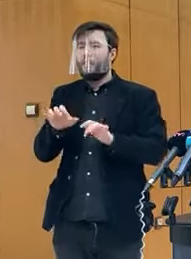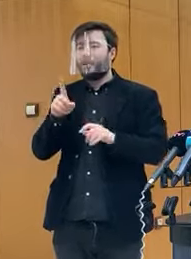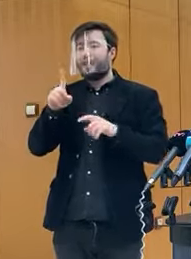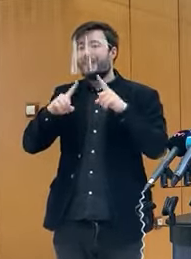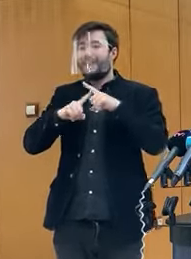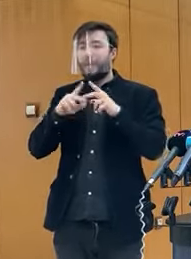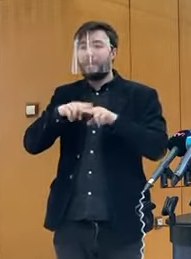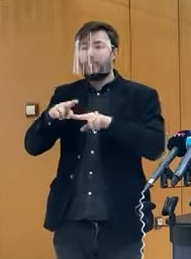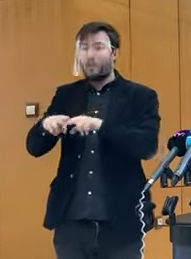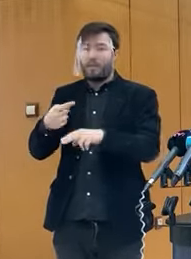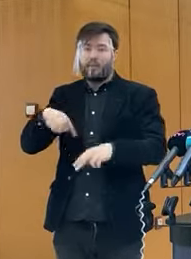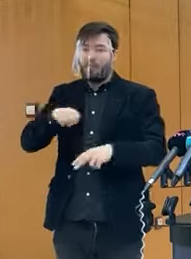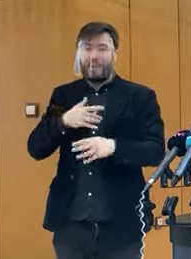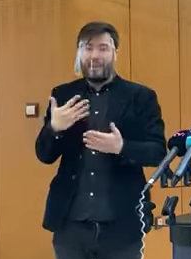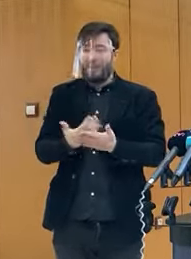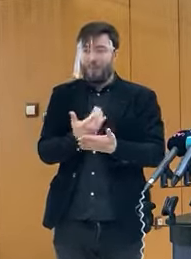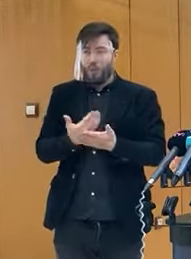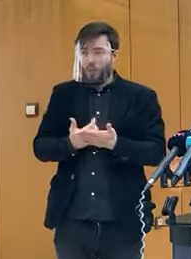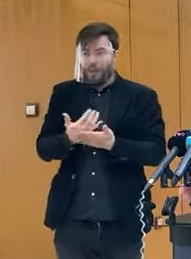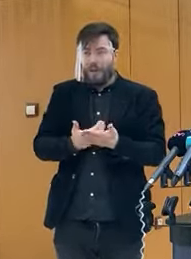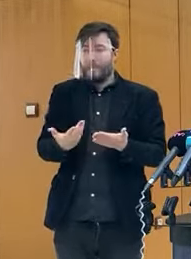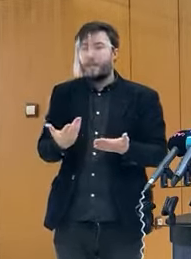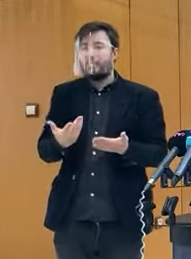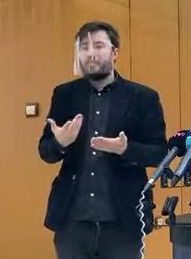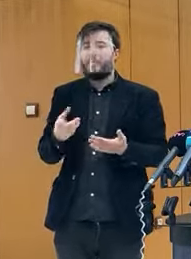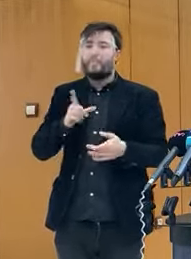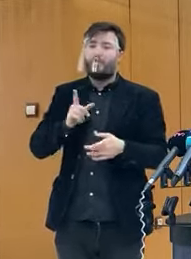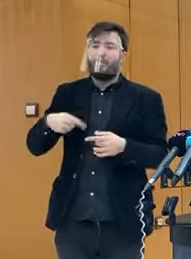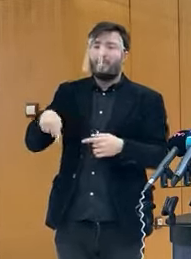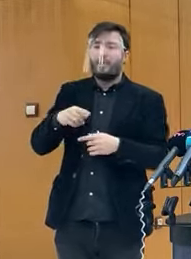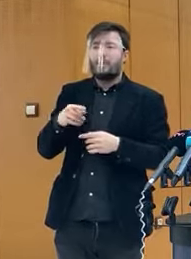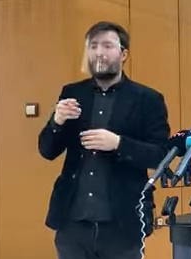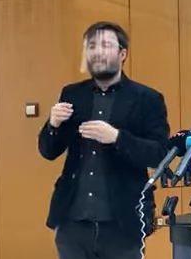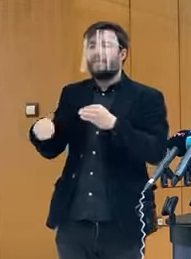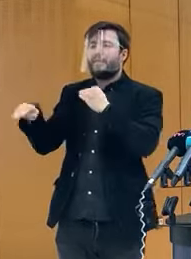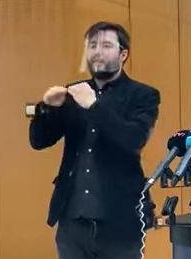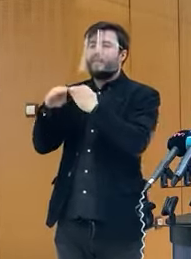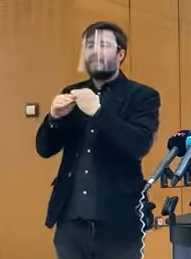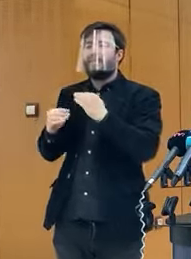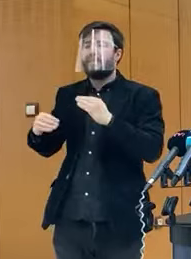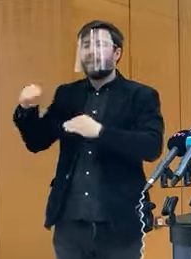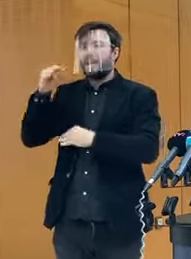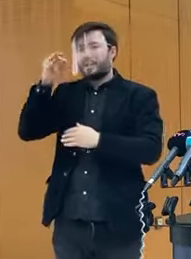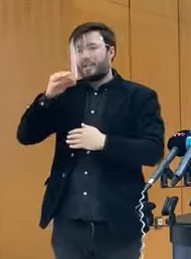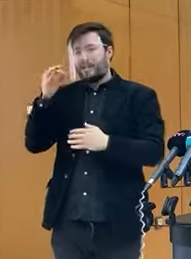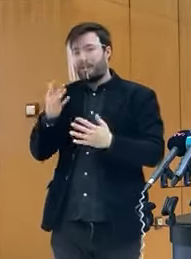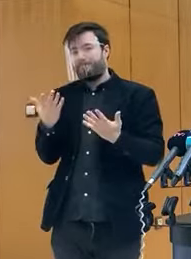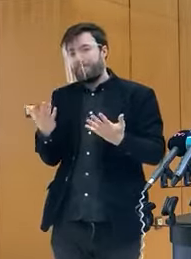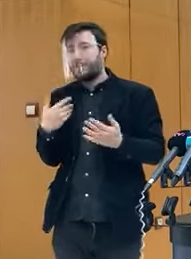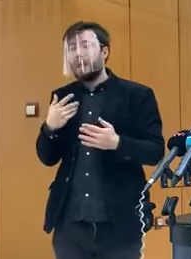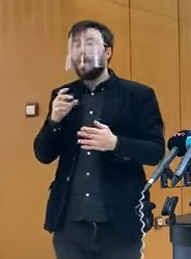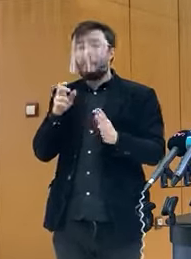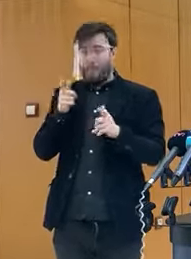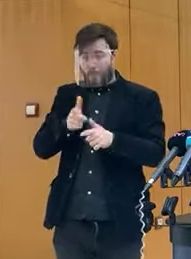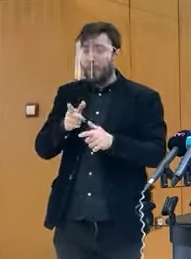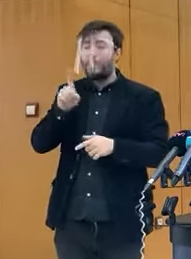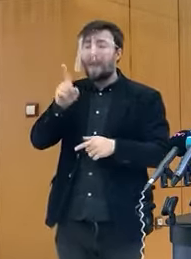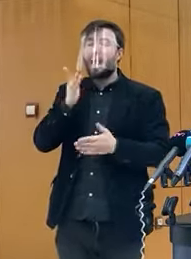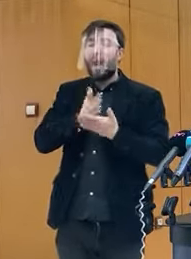nevyužívame a snažíme sa to potom kompenzovať nadberným testovaním. Čiže áno, podporujem každú funkčnú